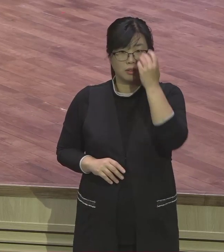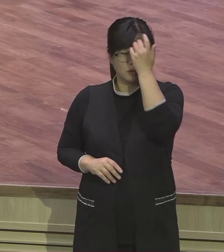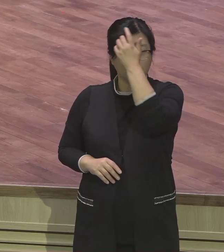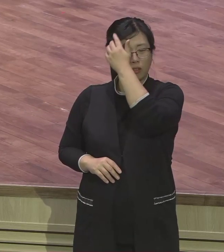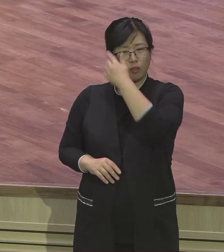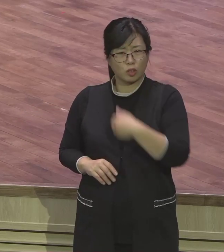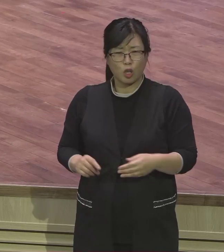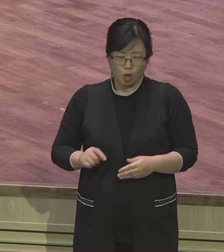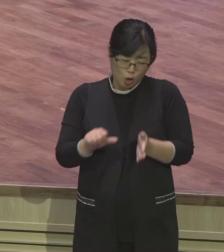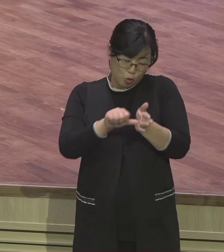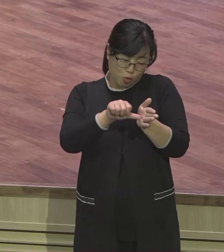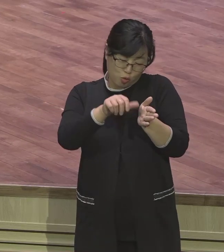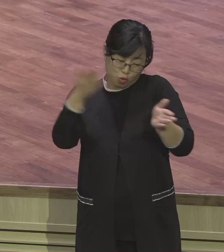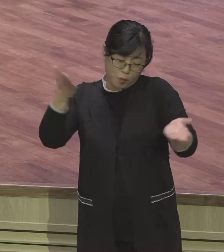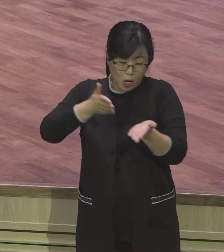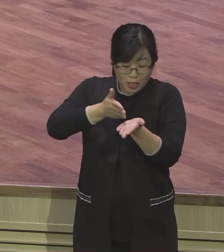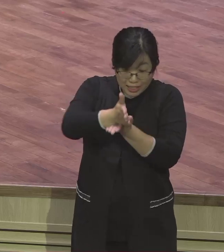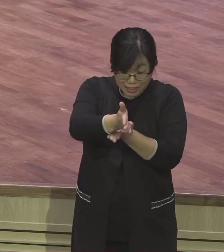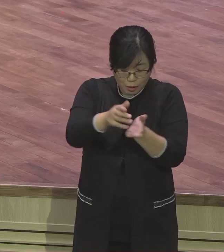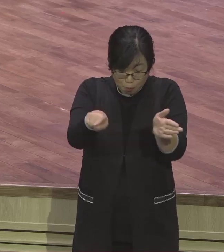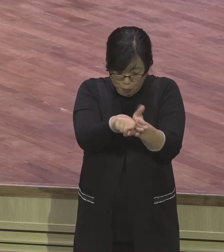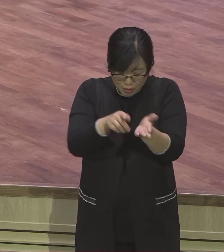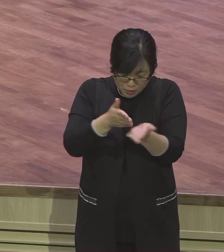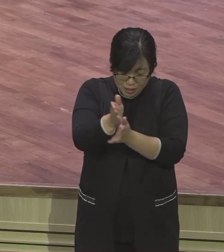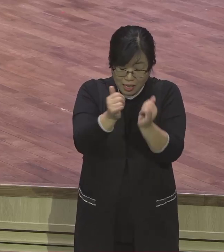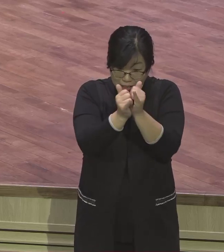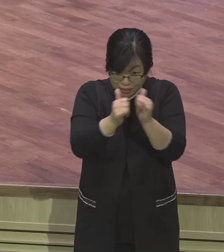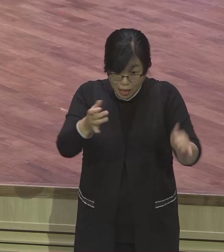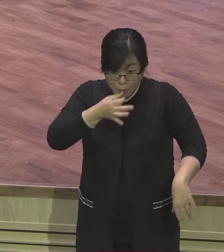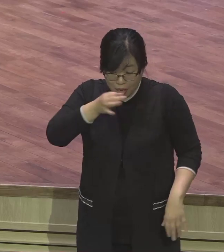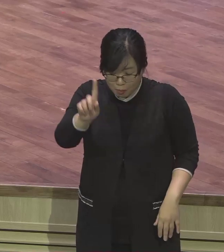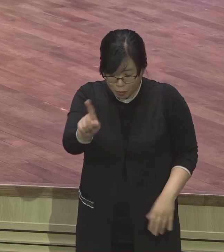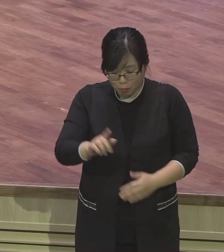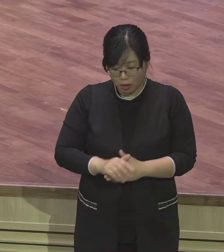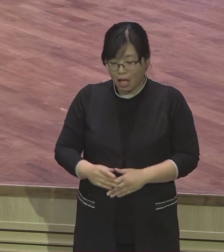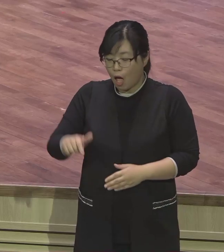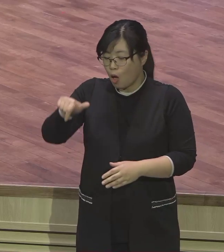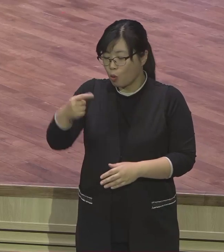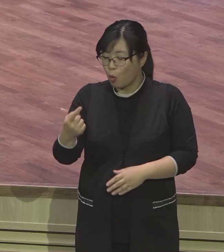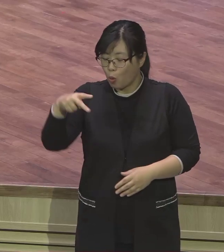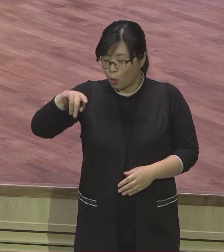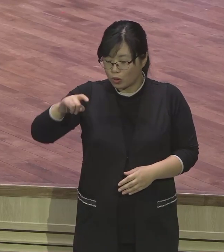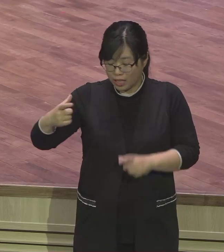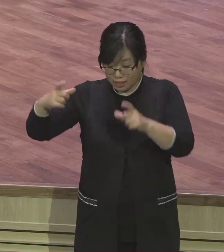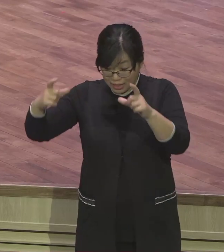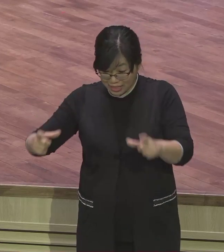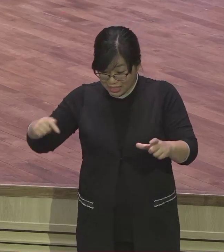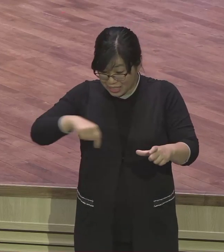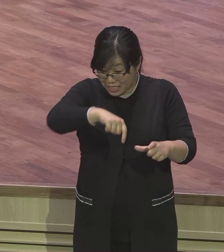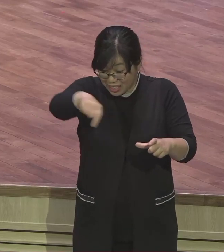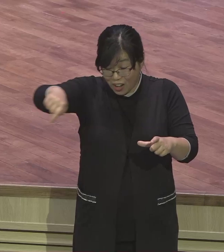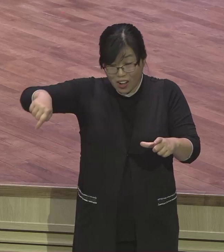하면요. 아주 연약한 인큐베이터는 연약한 생명이 들어가잖아요. 잘못 일찍 태어났다던가 연약하면